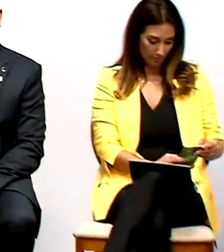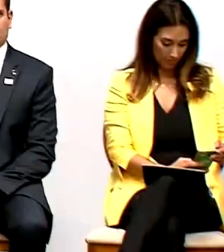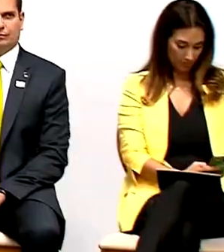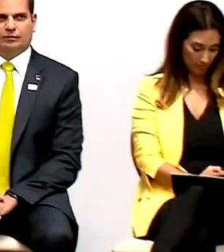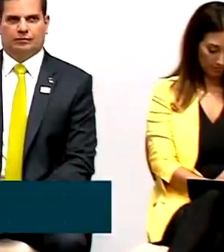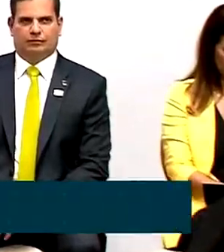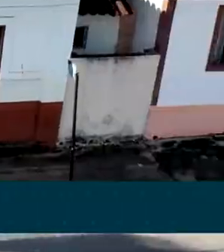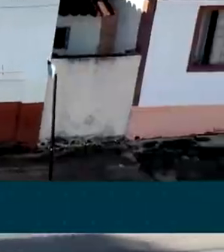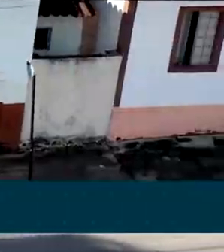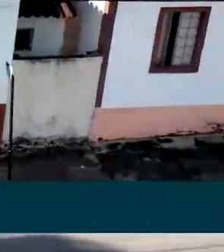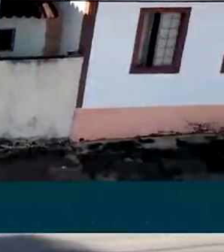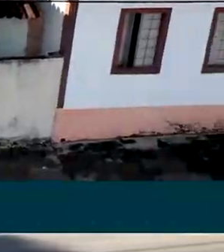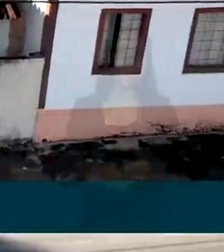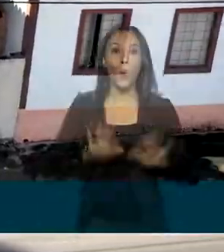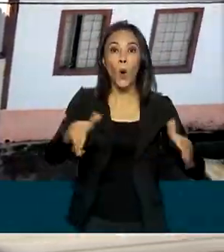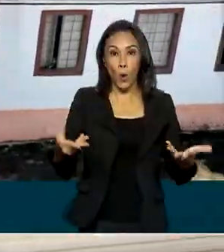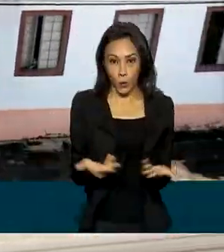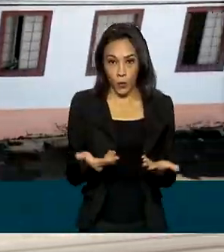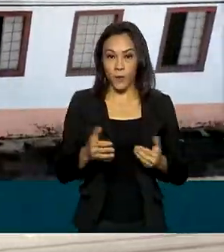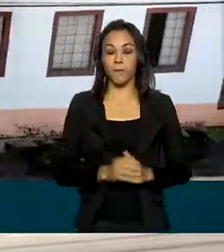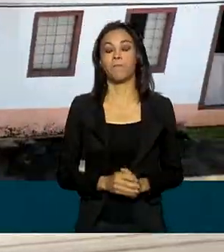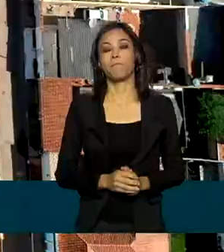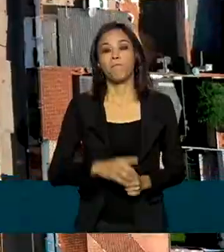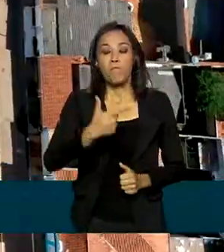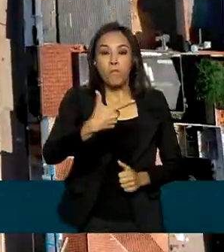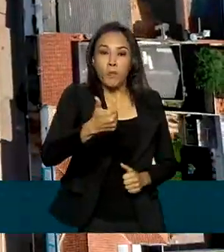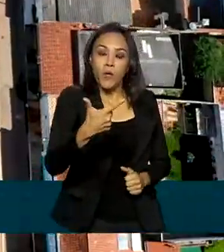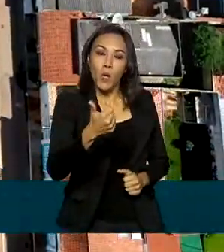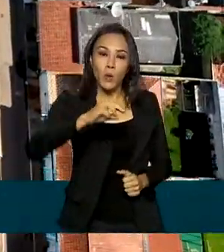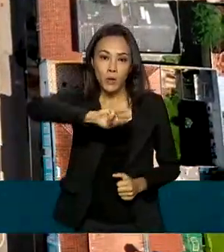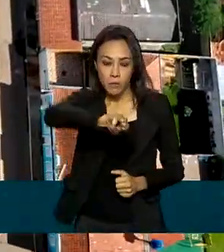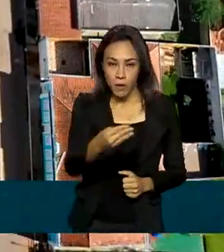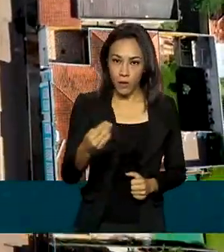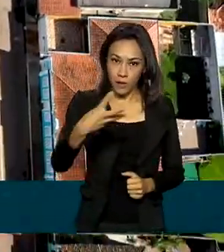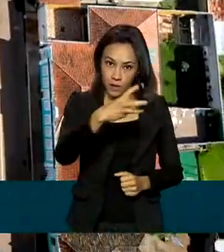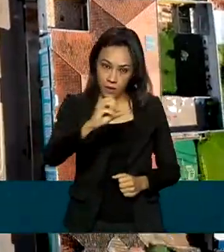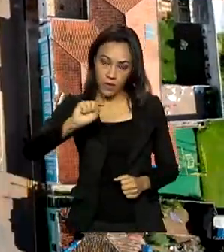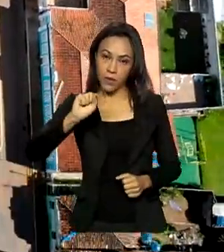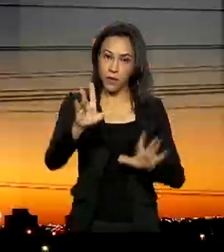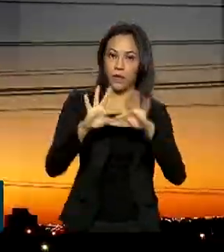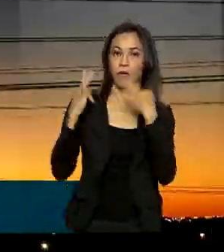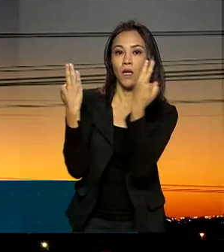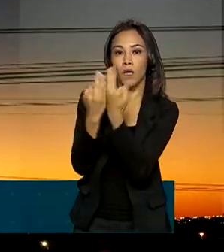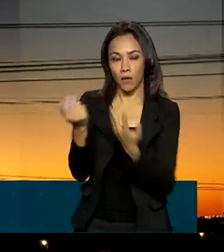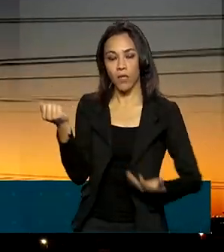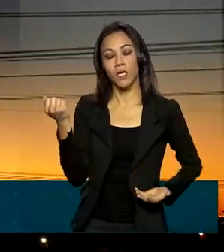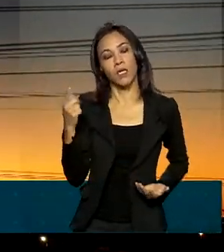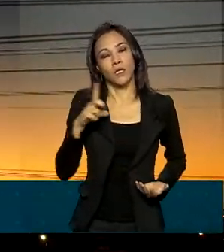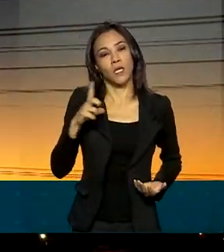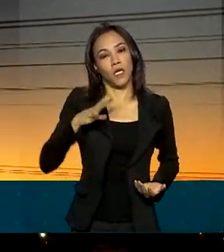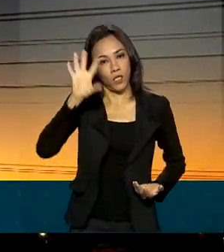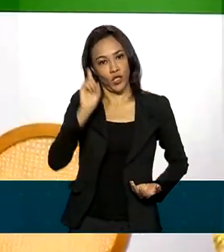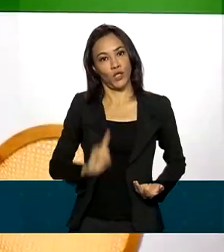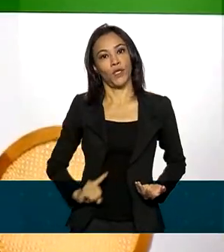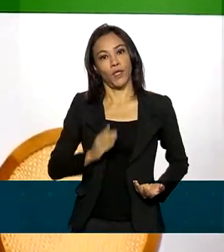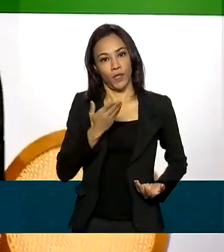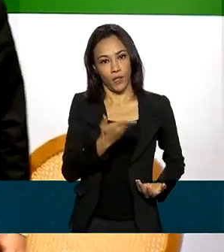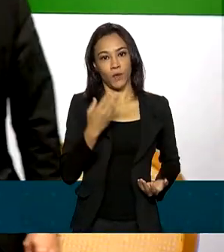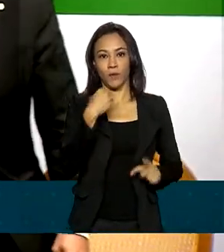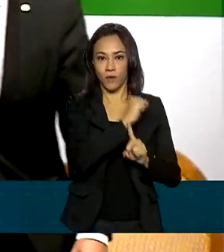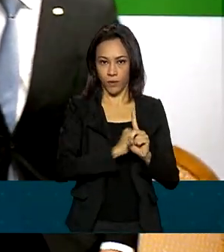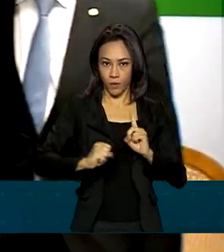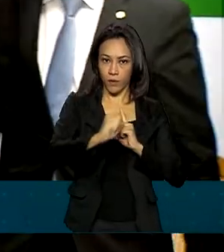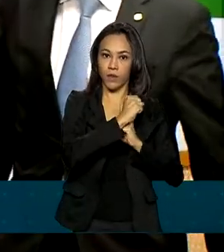necessitados. Atualmente, cerca de 12 milhões e 300 mil famílias são beneficiadas pela Tarifa Social. O